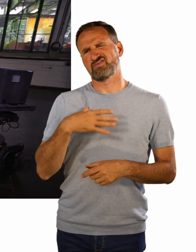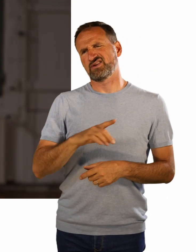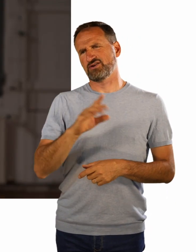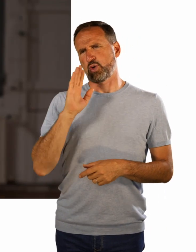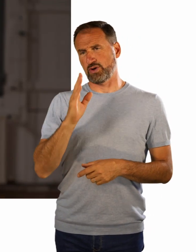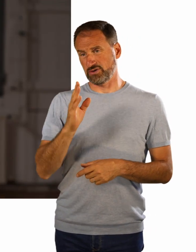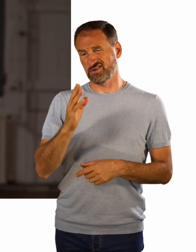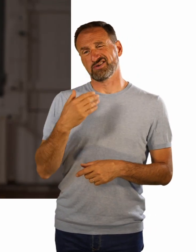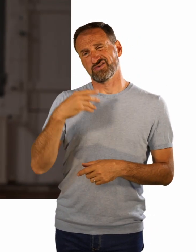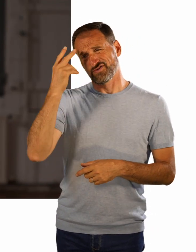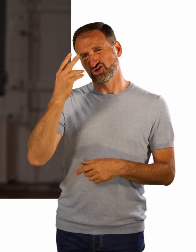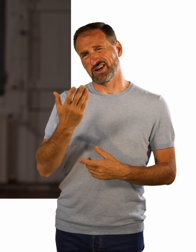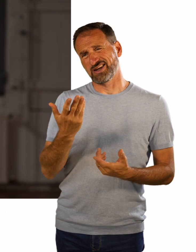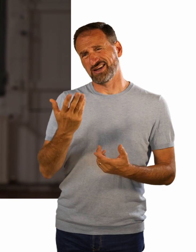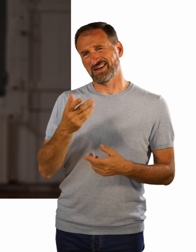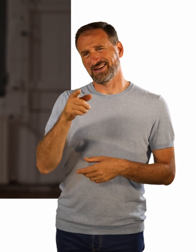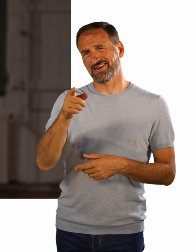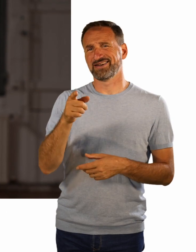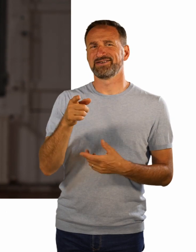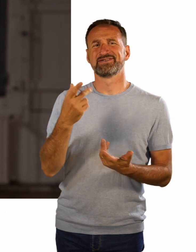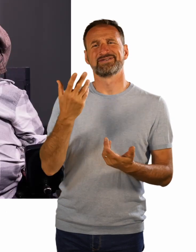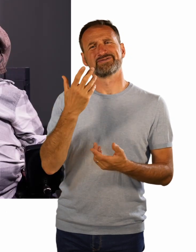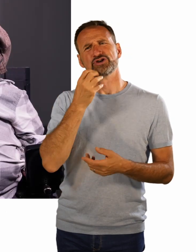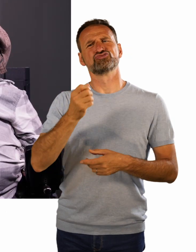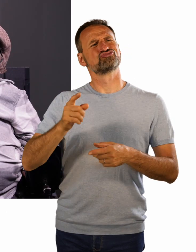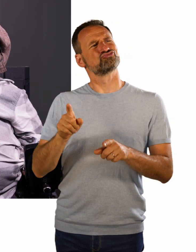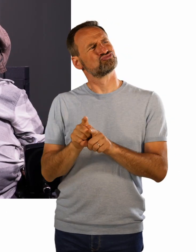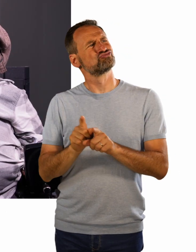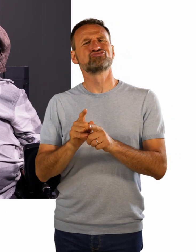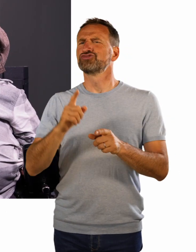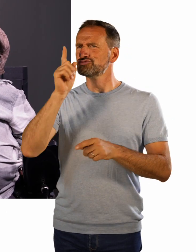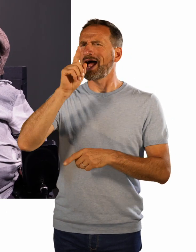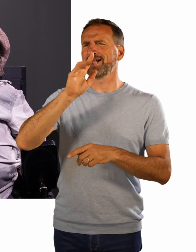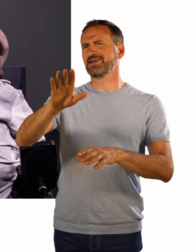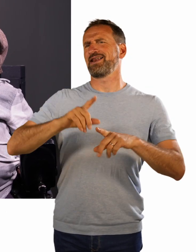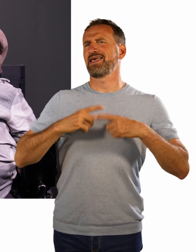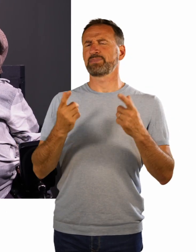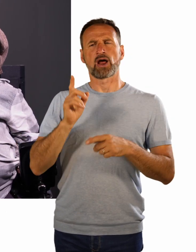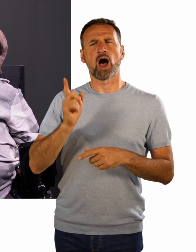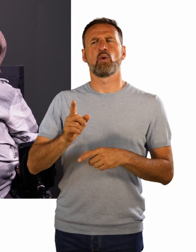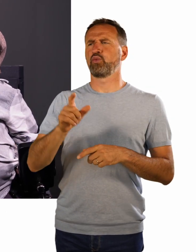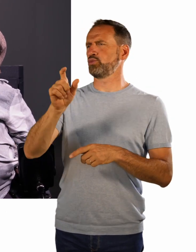am Leben haben, wie ich bin ja die Menschen auch. Was glaubst du meinen die Menschen eigentlich, wenn sie das sagen?